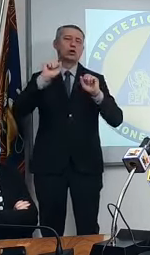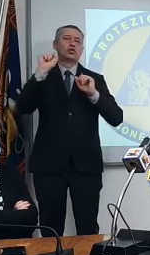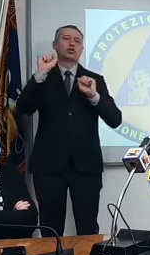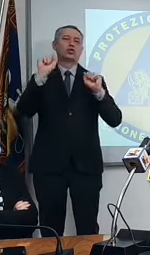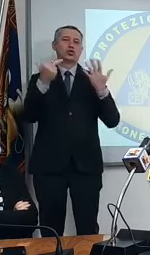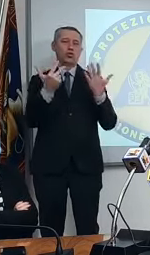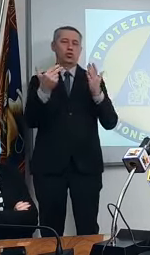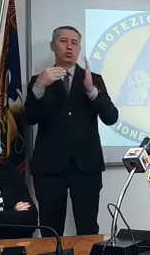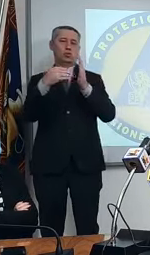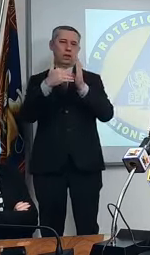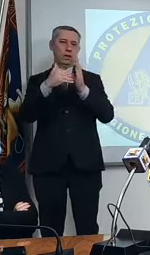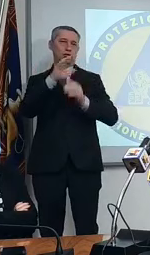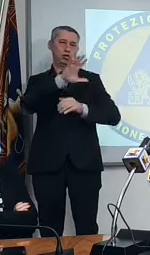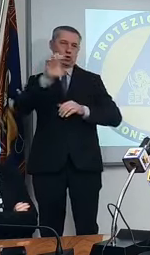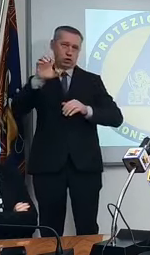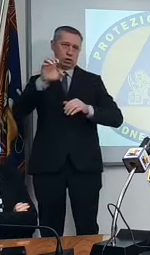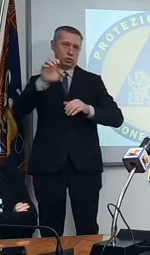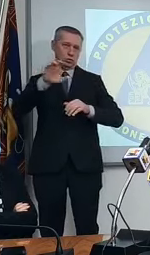.500.